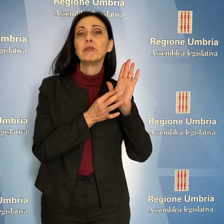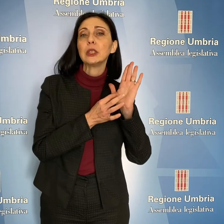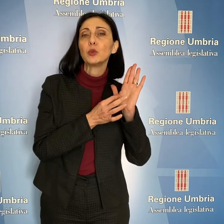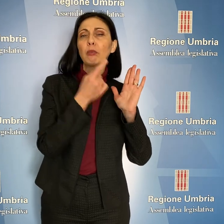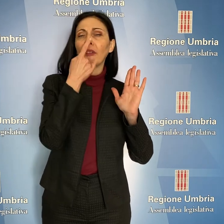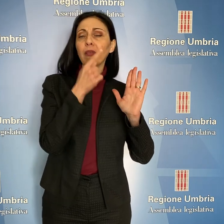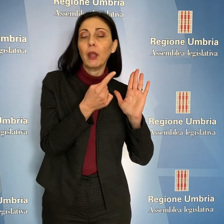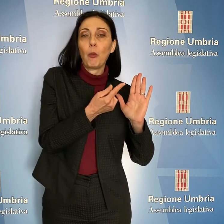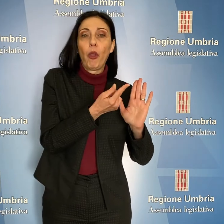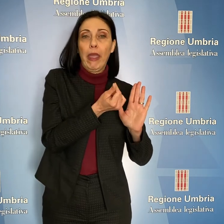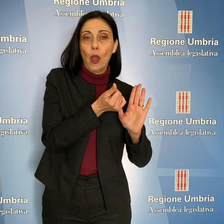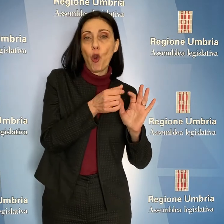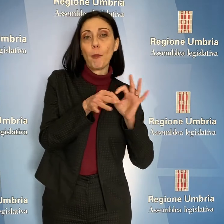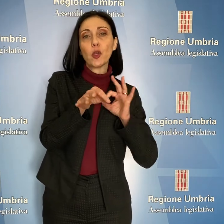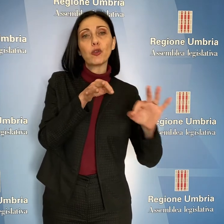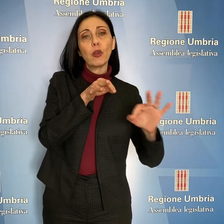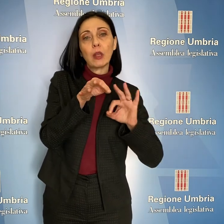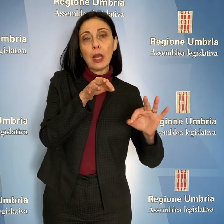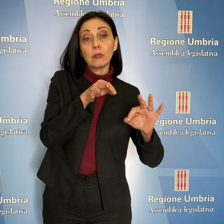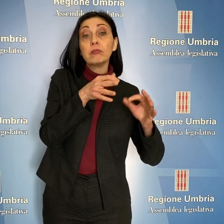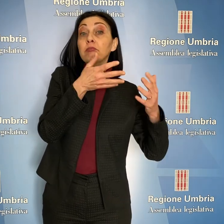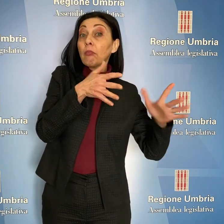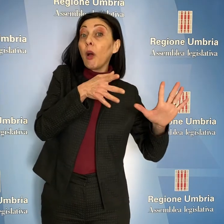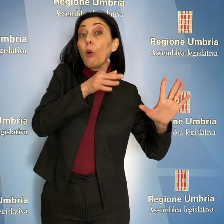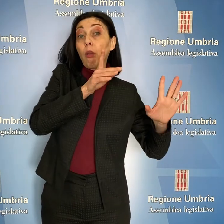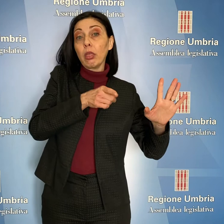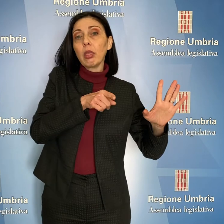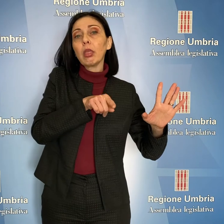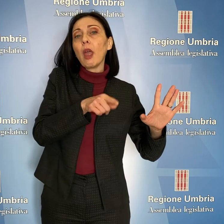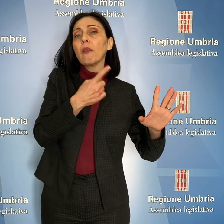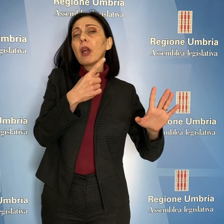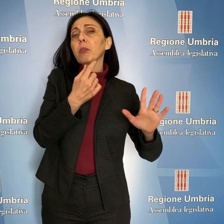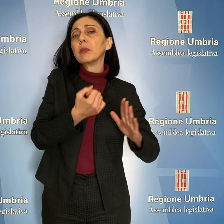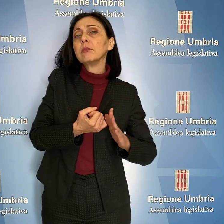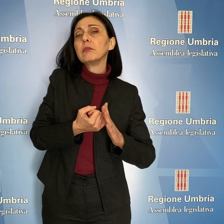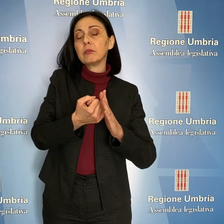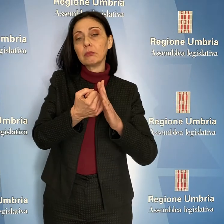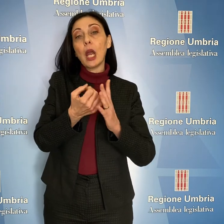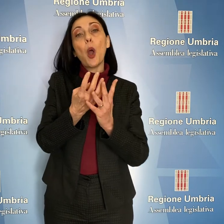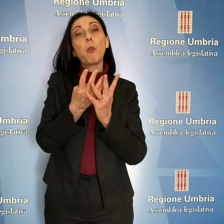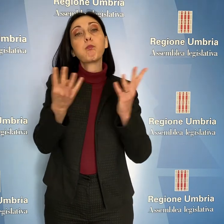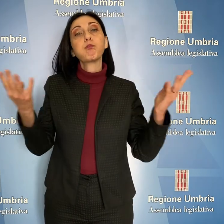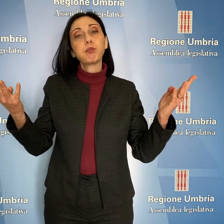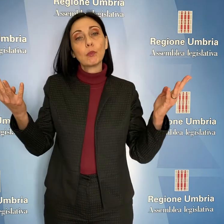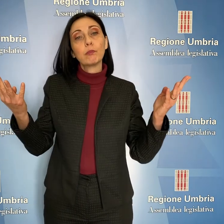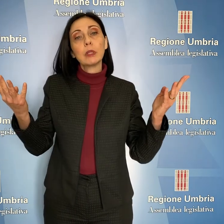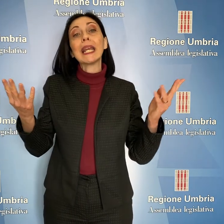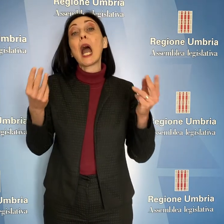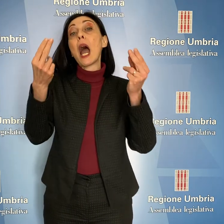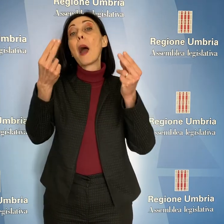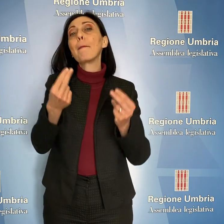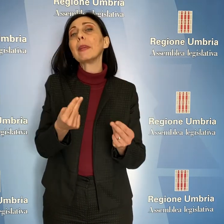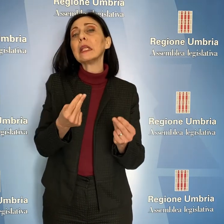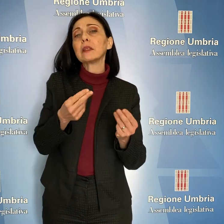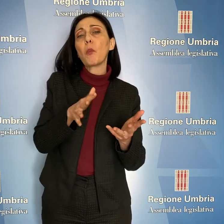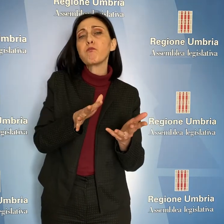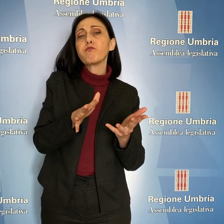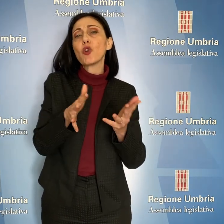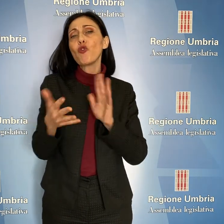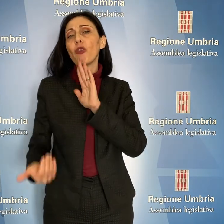strategico intende adottare o abbia adottato per supportare nella pubblica amministrazione il processo di innovazione